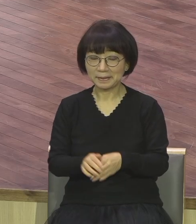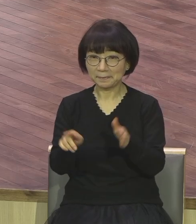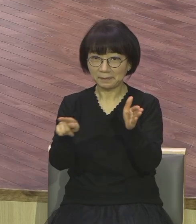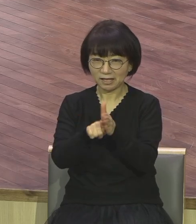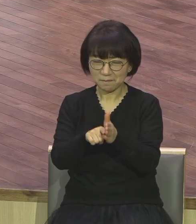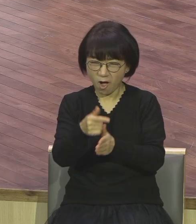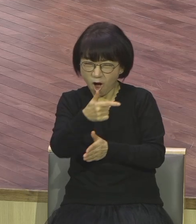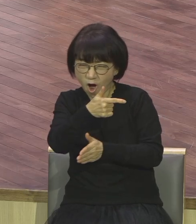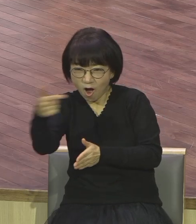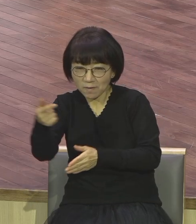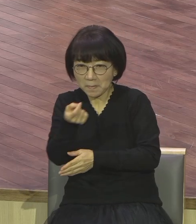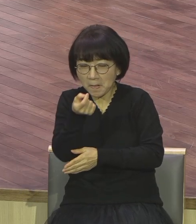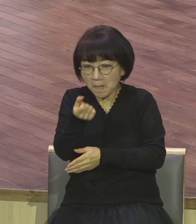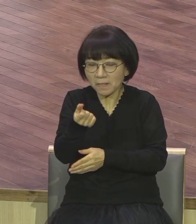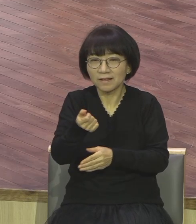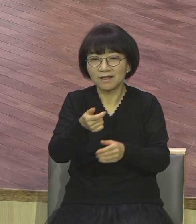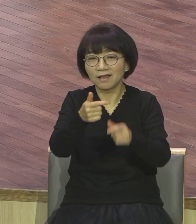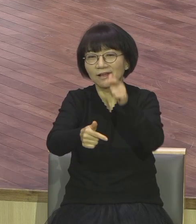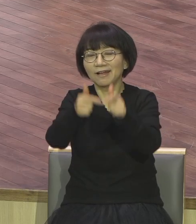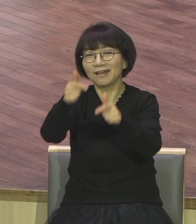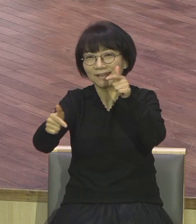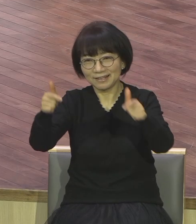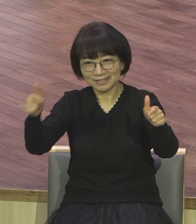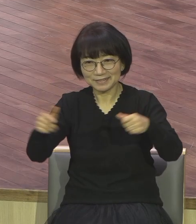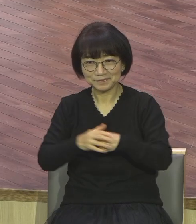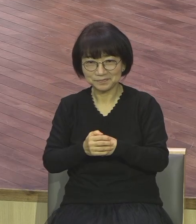믿음의 크기가 뭐예요. 응답의 크기예요.